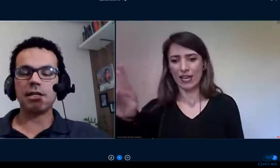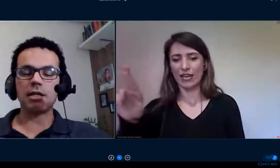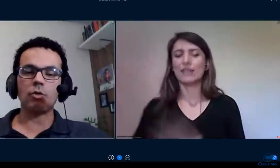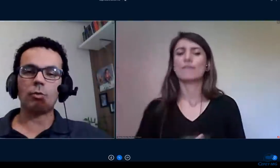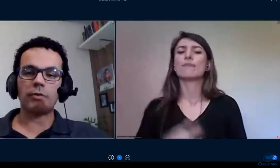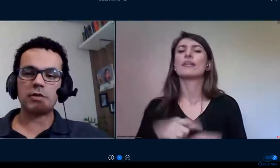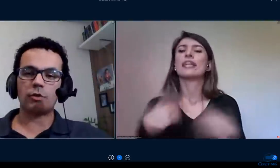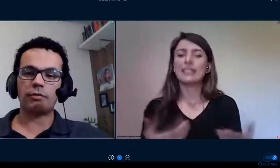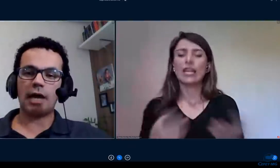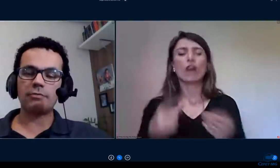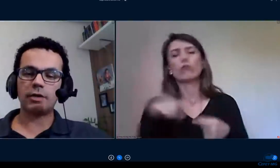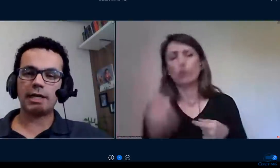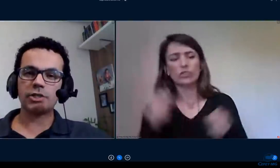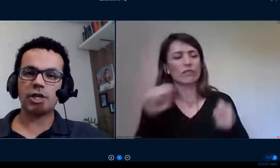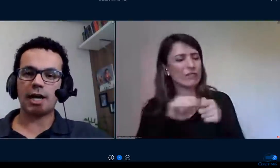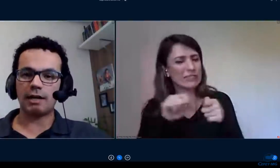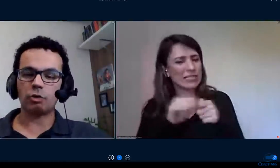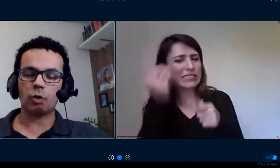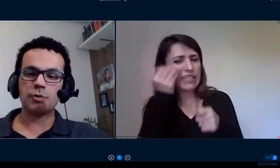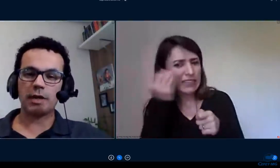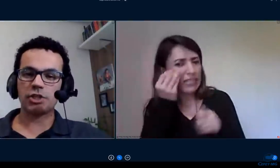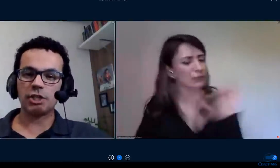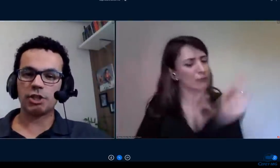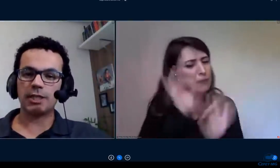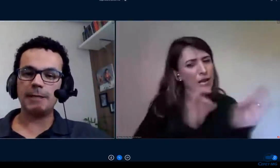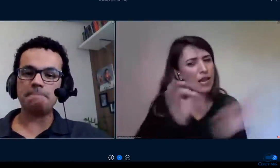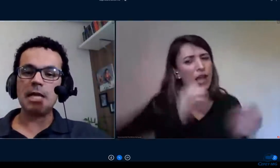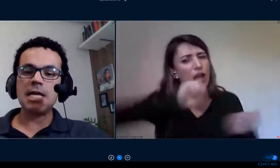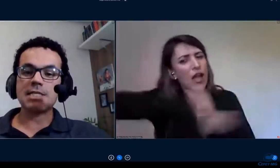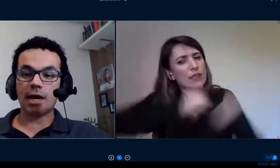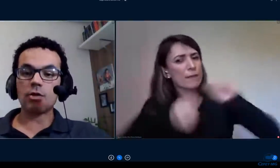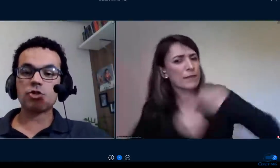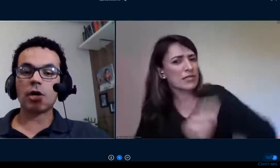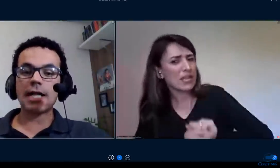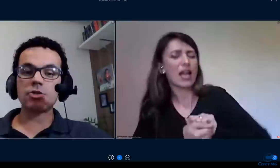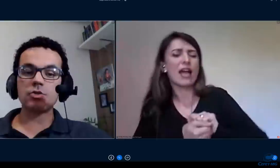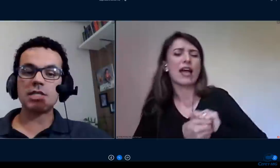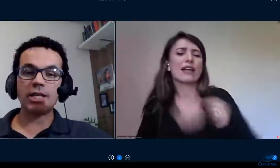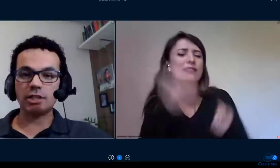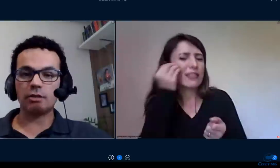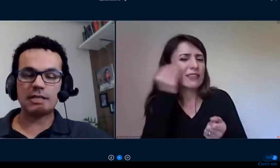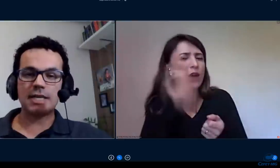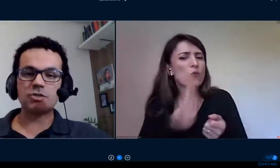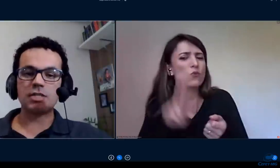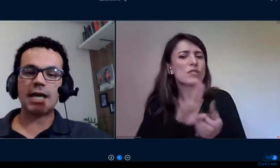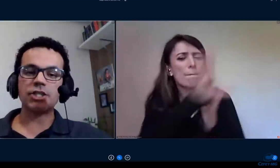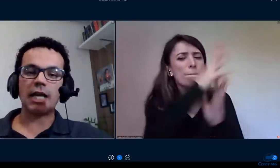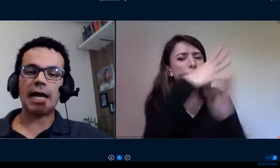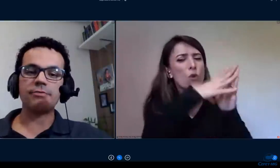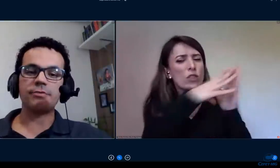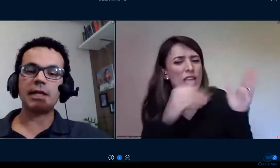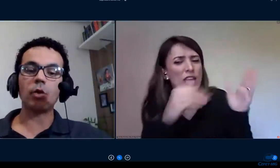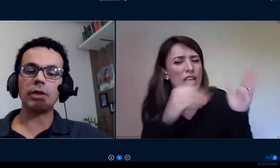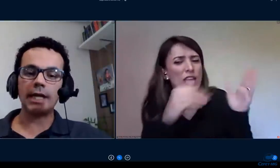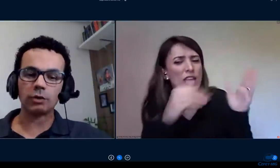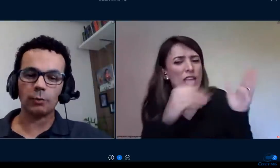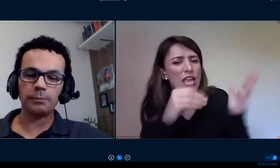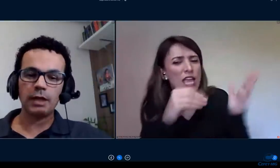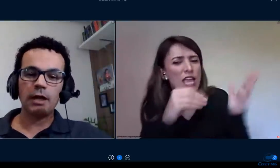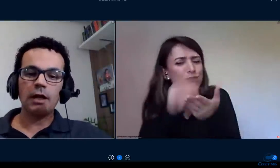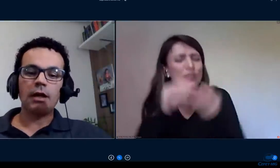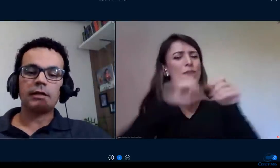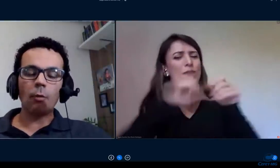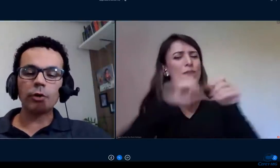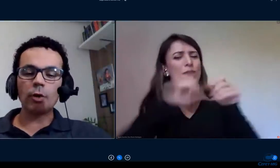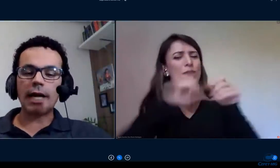esses aí que o professor Flávio já trouxe para a gente aqui serão adicionados no site então acesse o site lá e fique por dentro